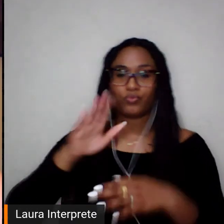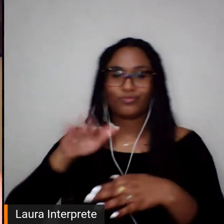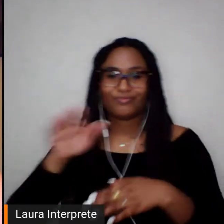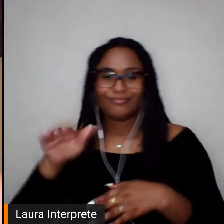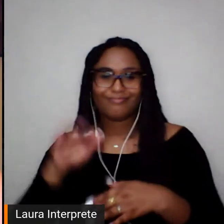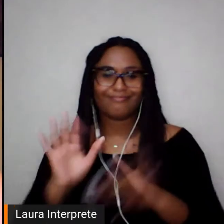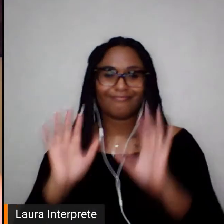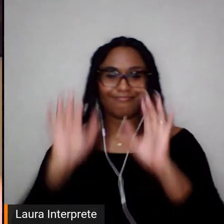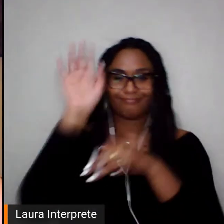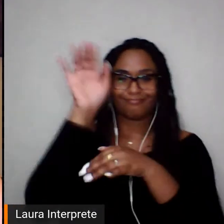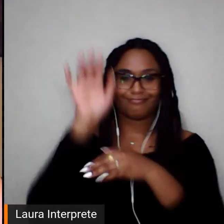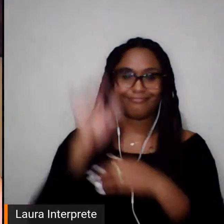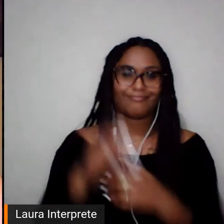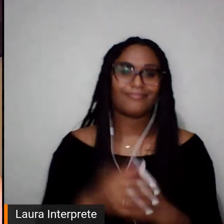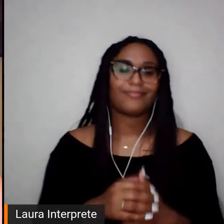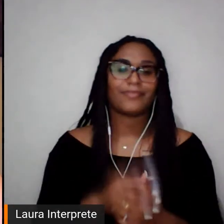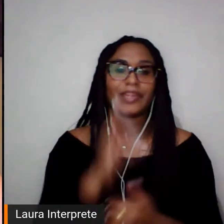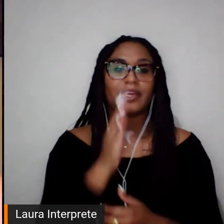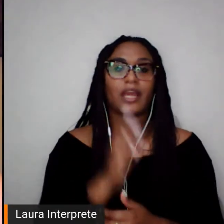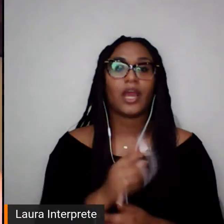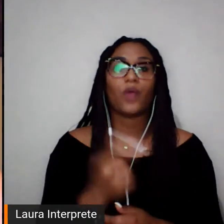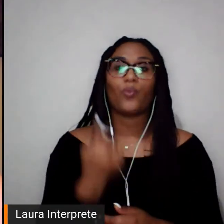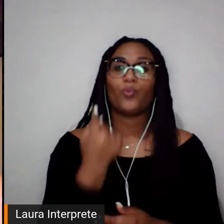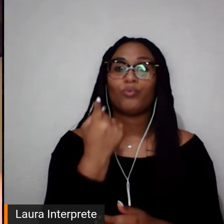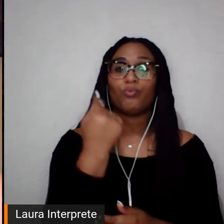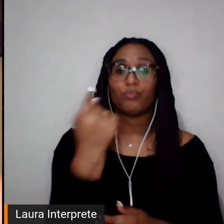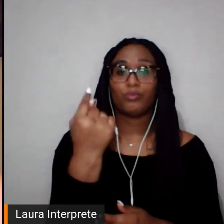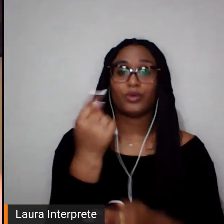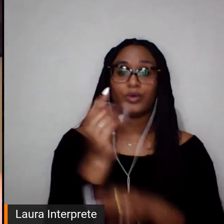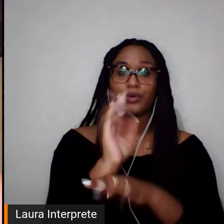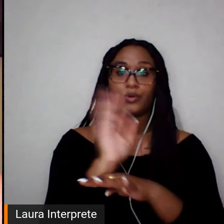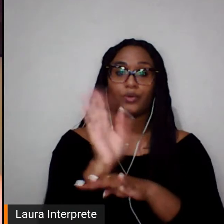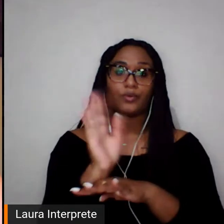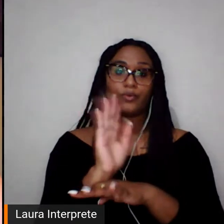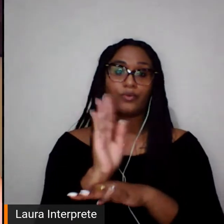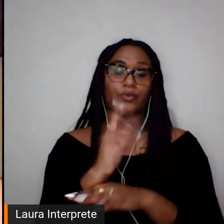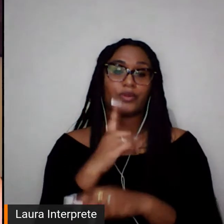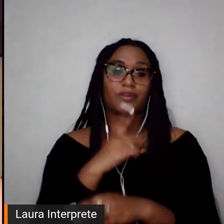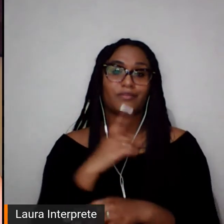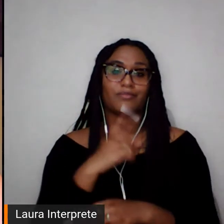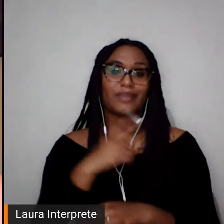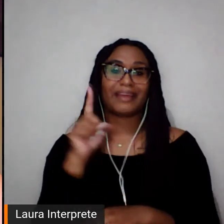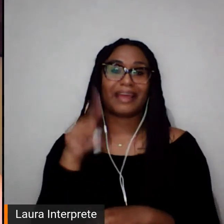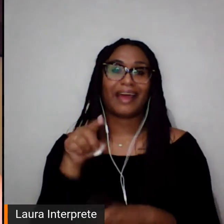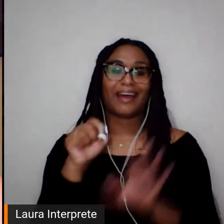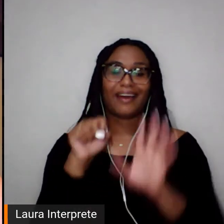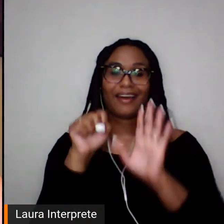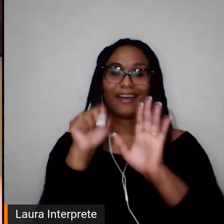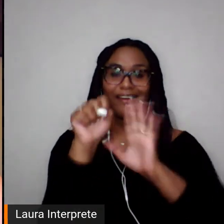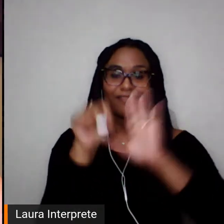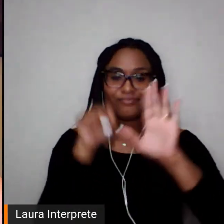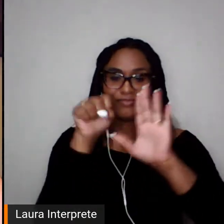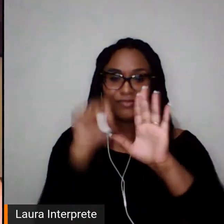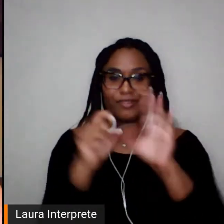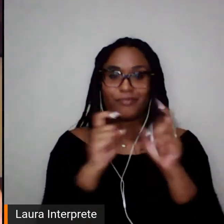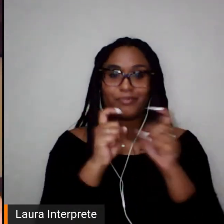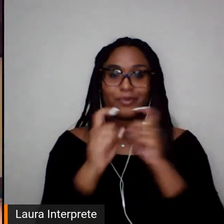o único vídeo que nós tínhamos do Rosa Branca era a entrevista que nós fizemos com ele. Então,